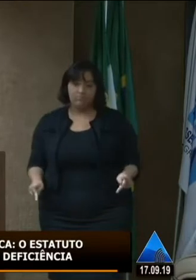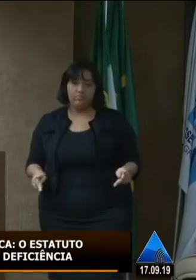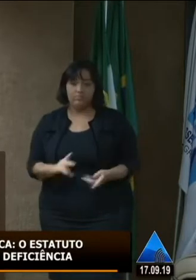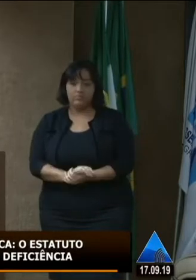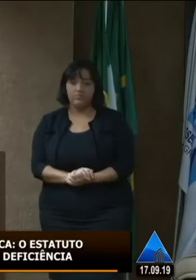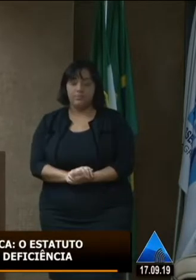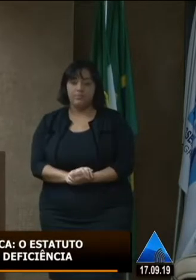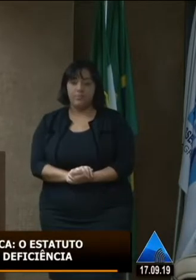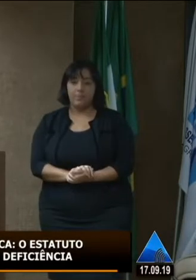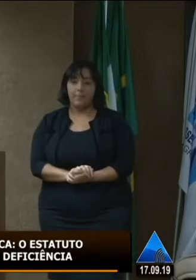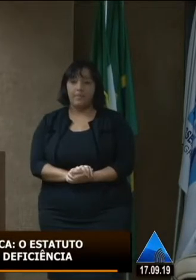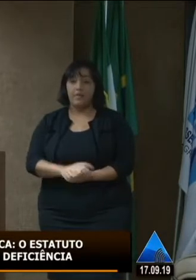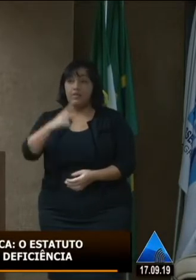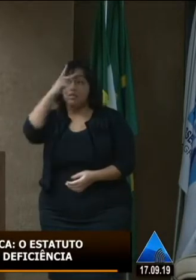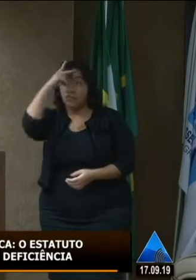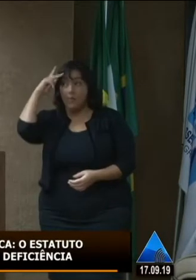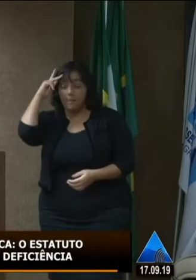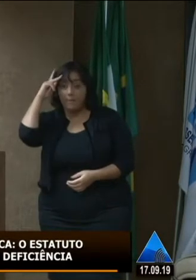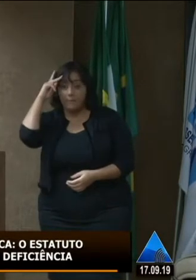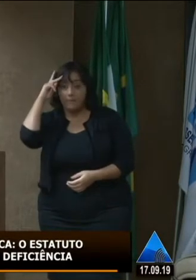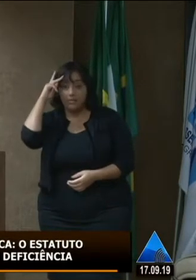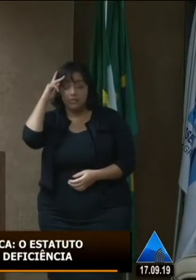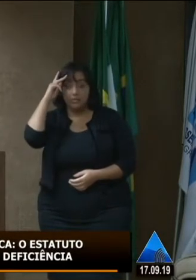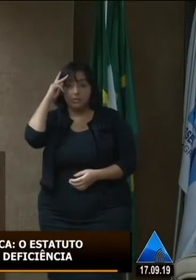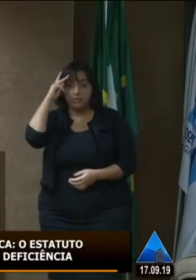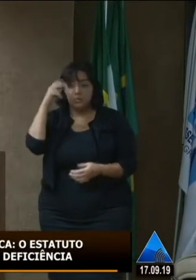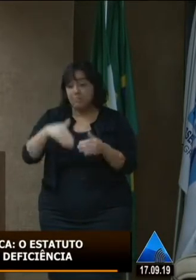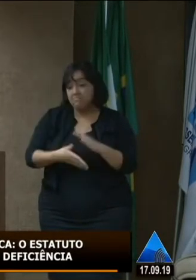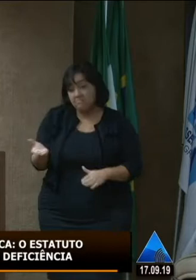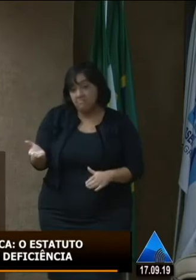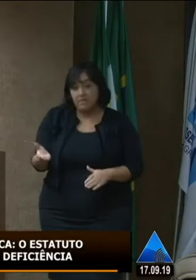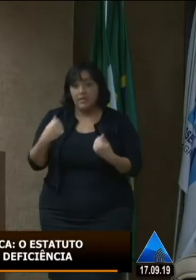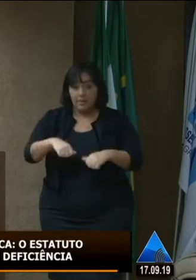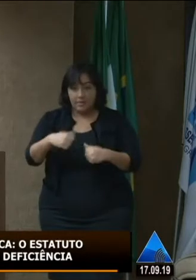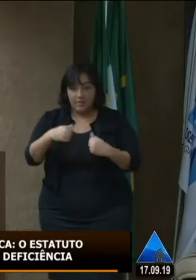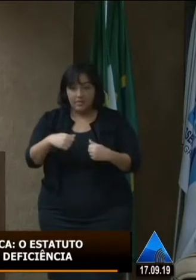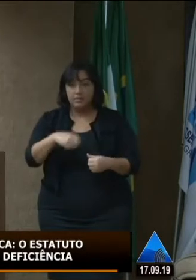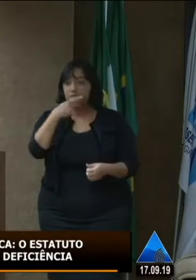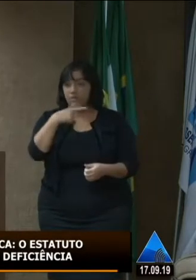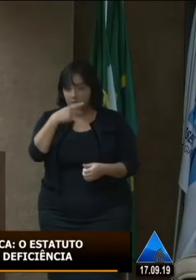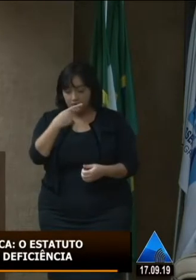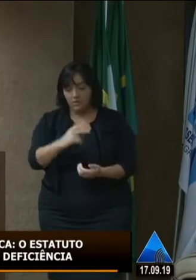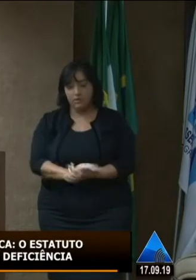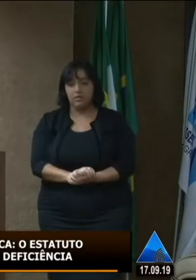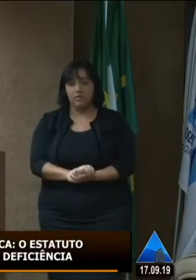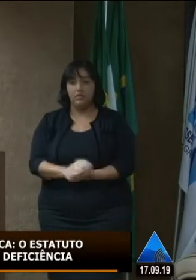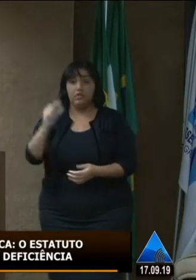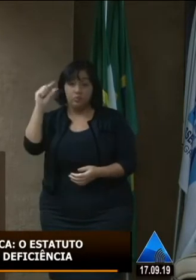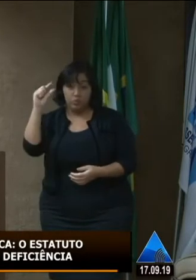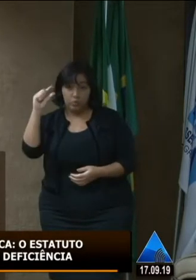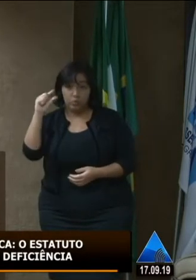é tanto que se alguém perder tem que fazer um BO então aquele documento é um documento de muita